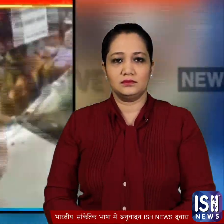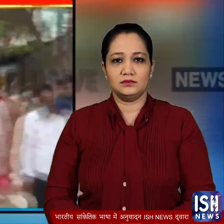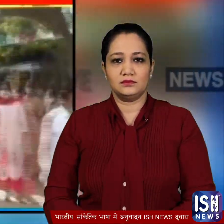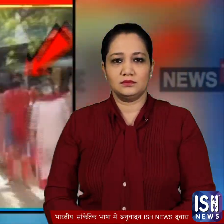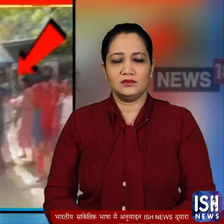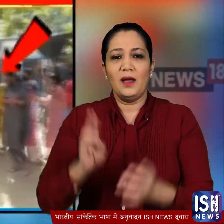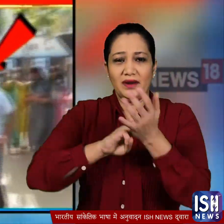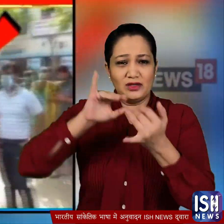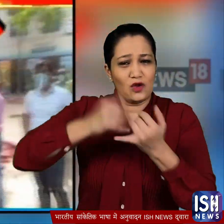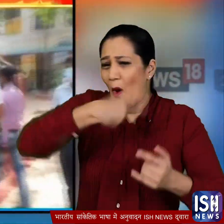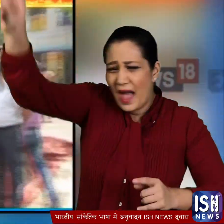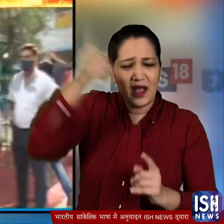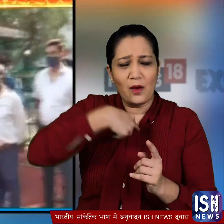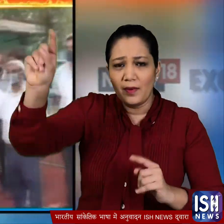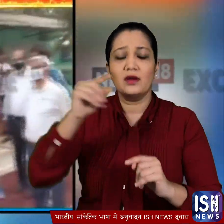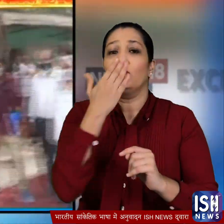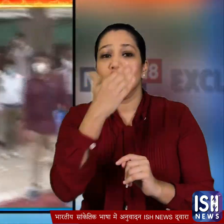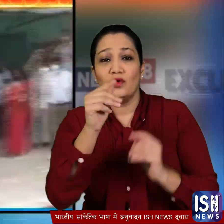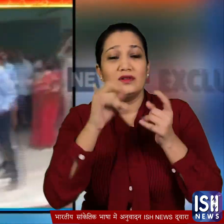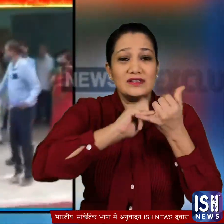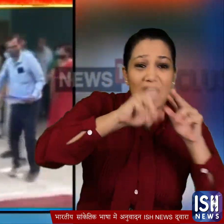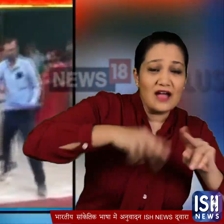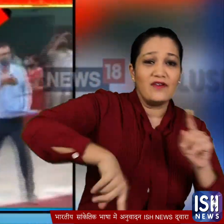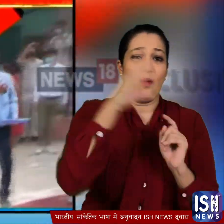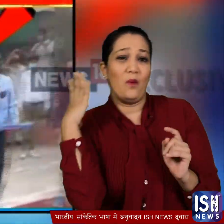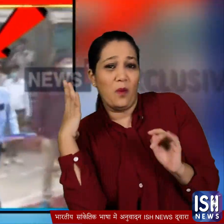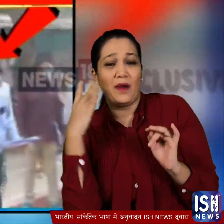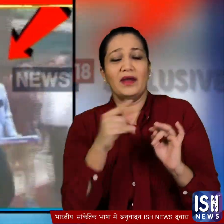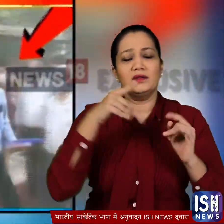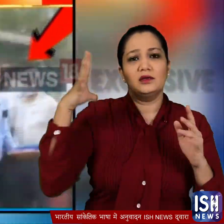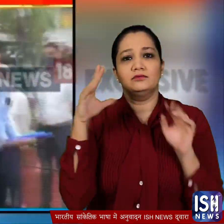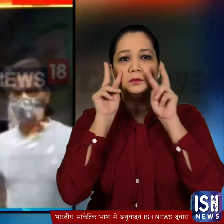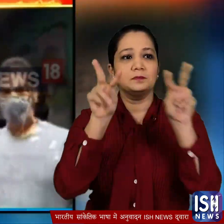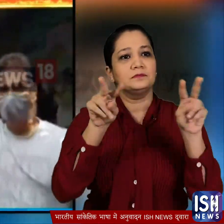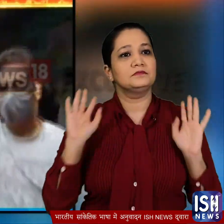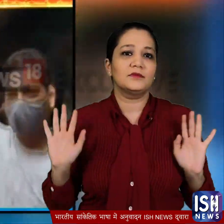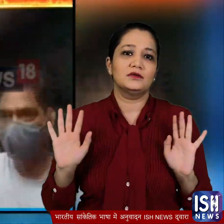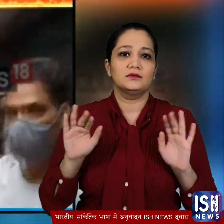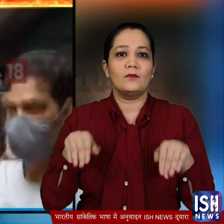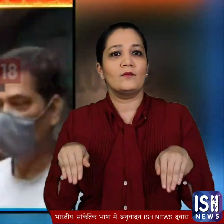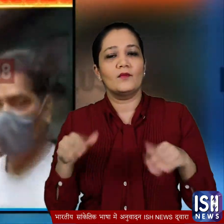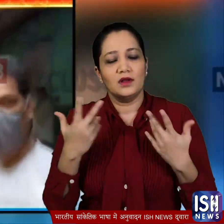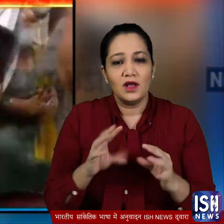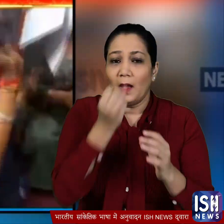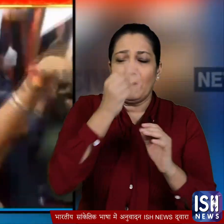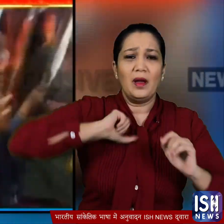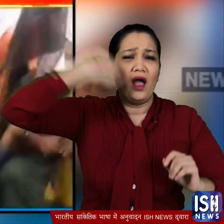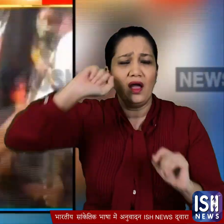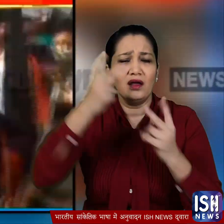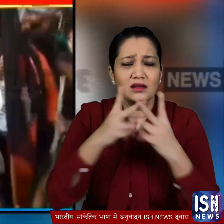इस बीच स्कूल का स्टाफ जो शिक्षा मंतरी का इंतजार कर रहा था वो केवल तमाशा देखता रहा बीजेपी कारकरताओं का ये हंगामा ऑक्सिजन की डिमांड